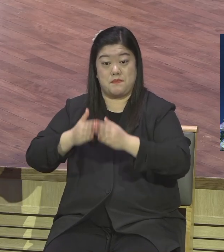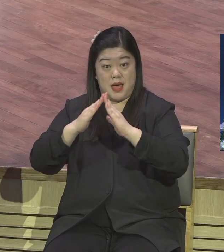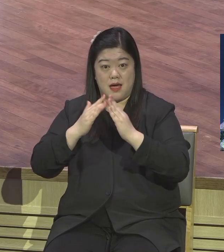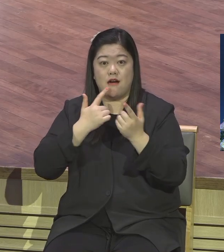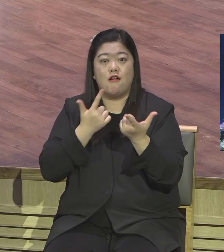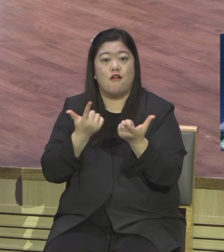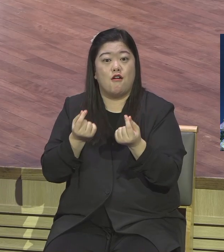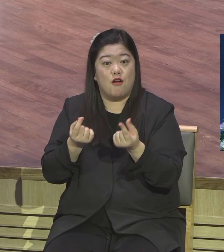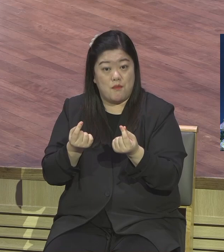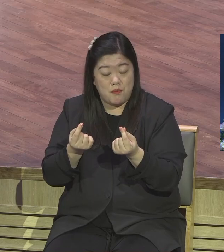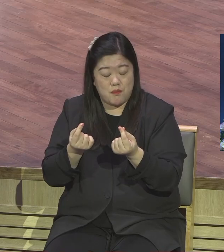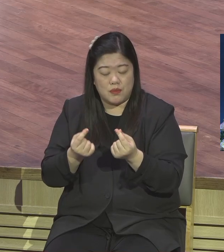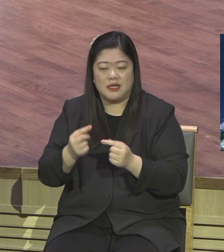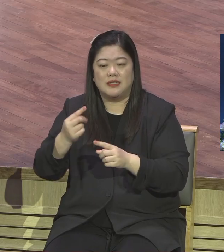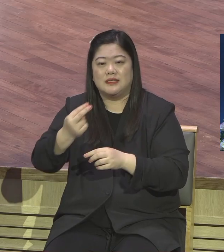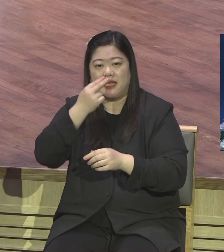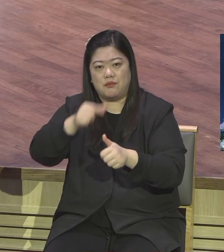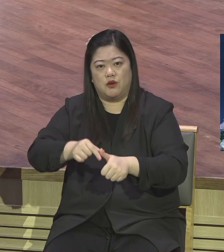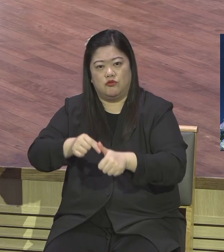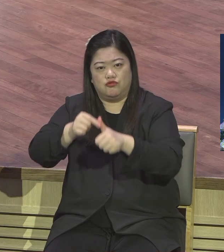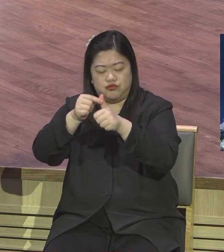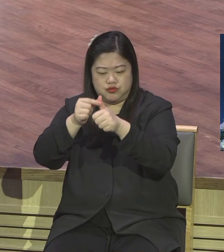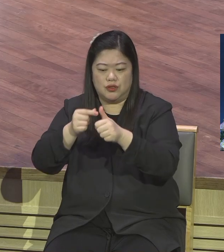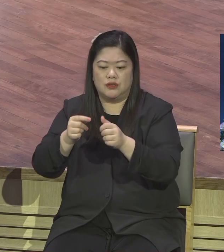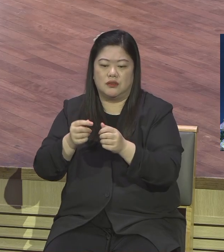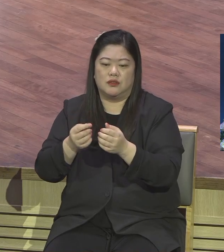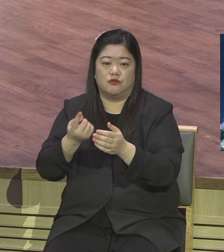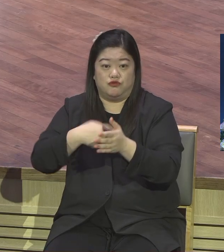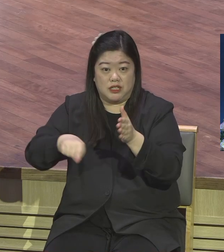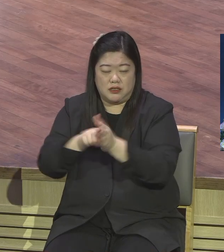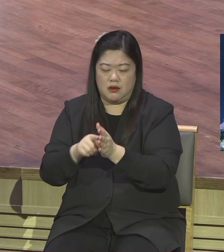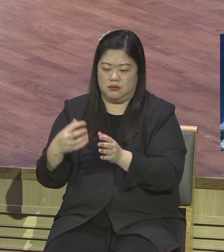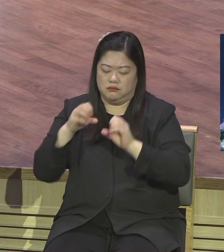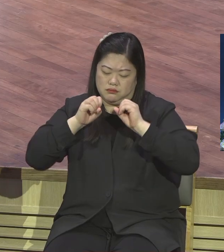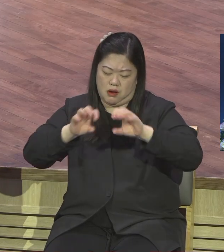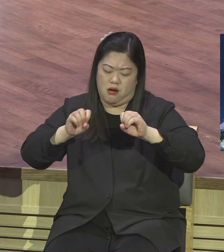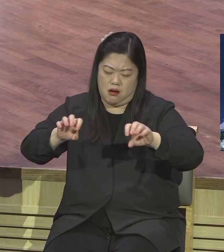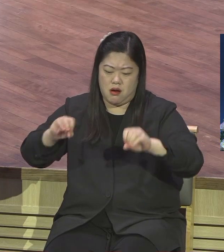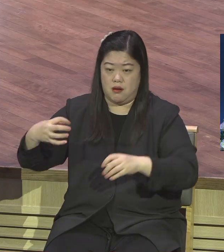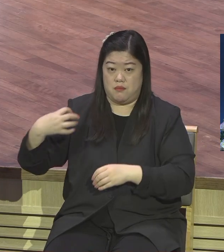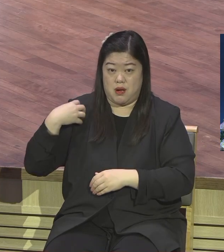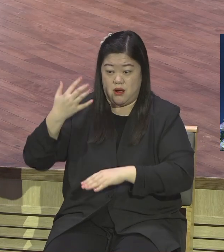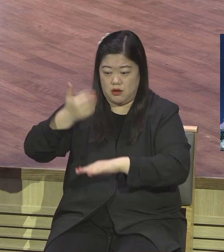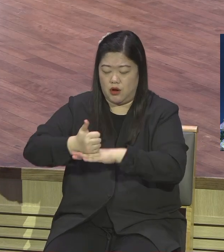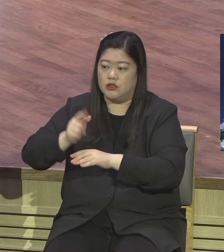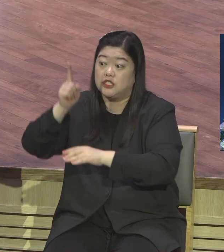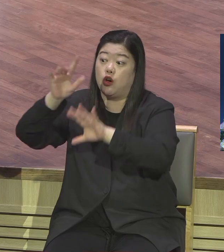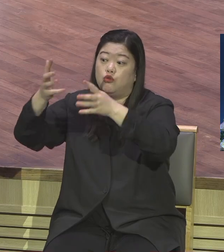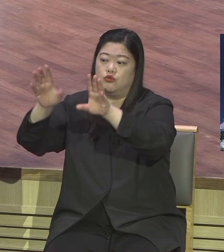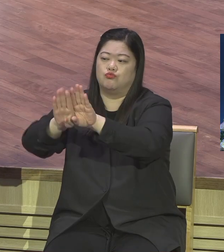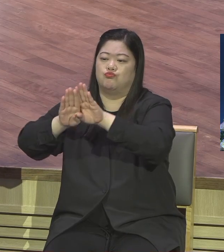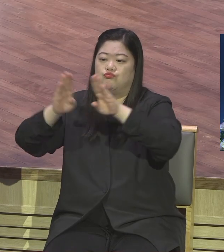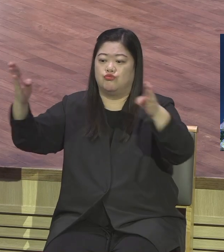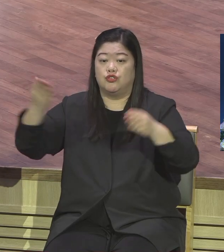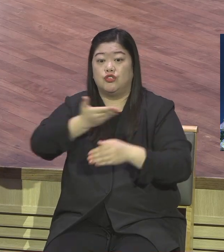살리는 일에 오랜 집중하면서 날마다 천국 문을 여는 그리스도의 절대 저자들 다 되시기를 제모로 축복합니다